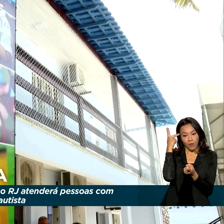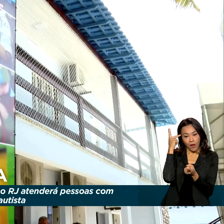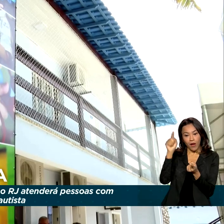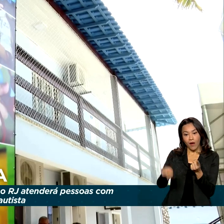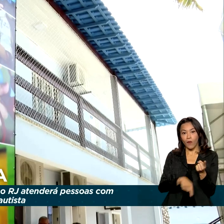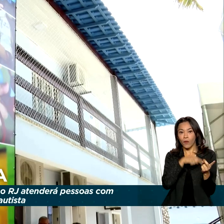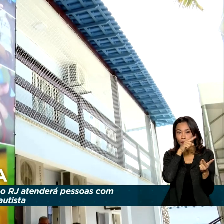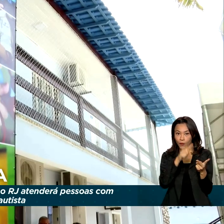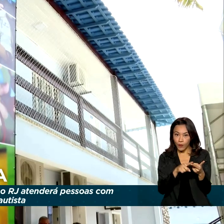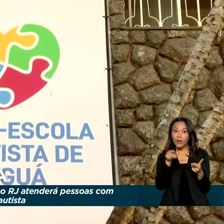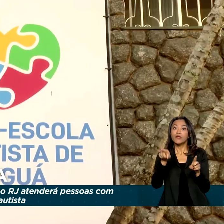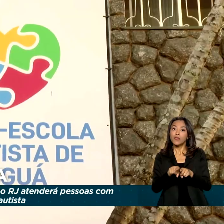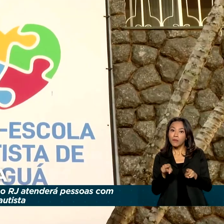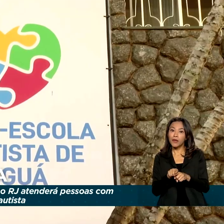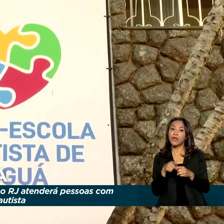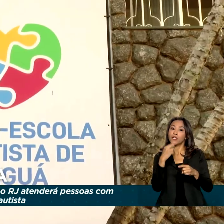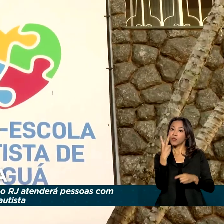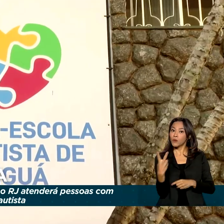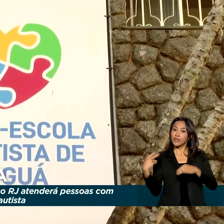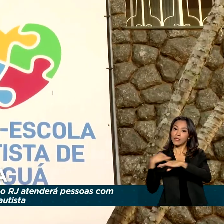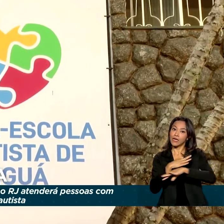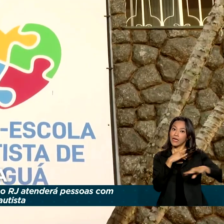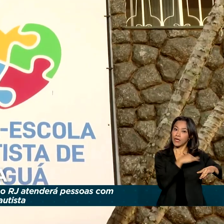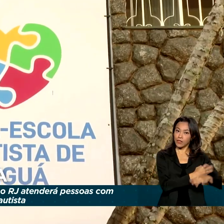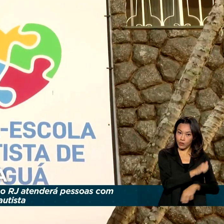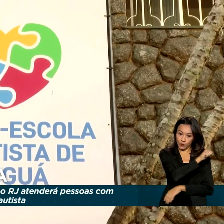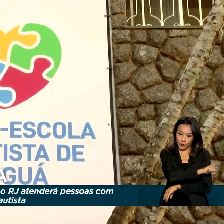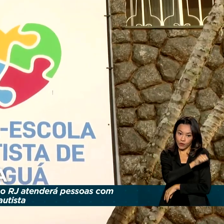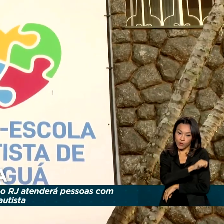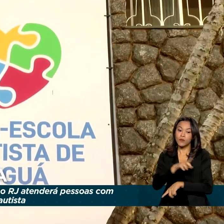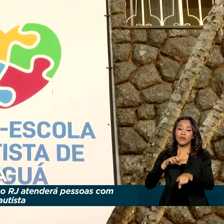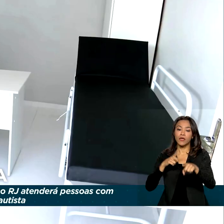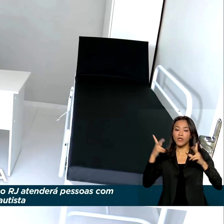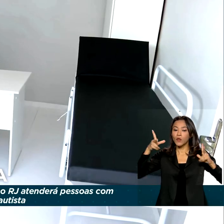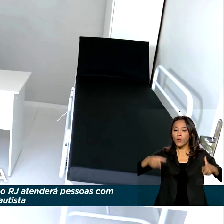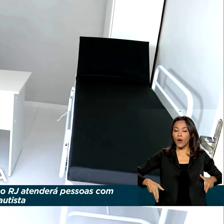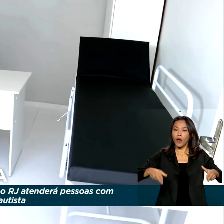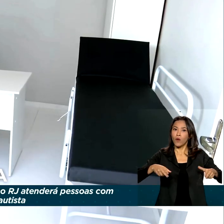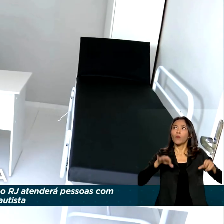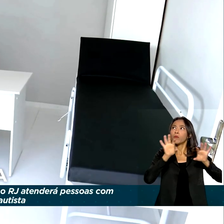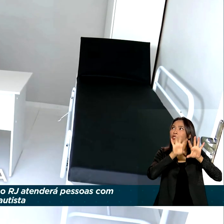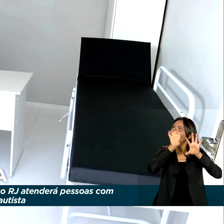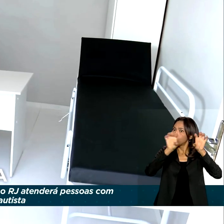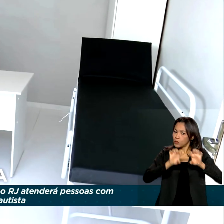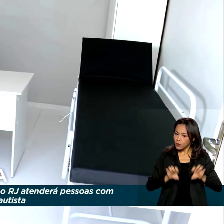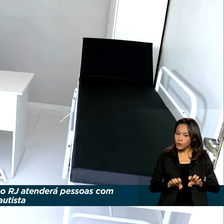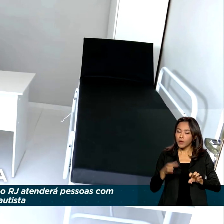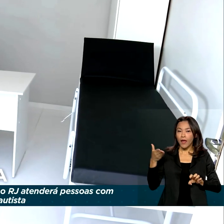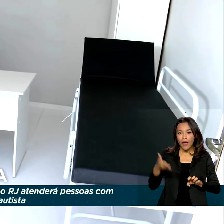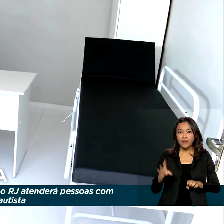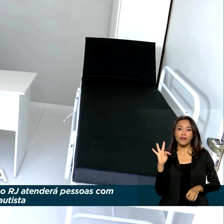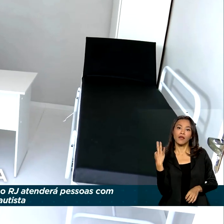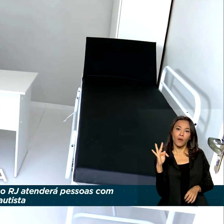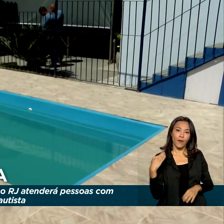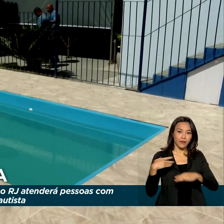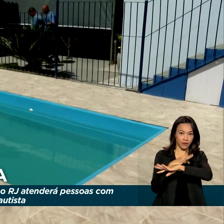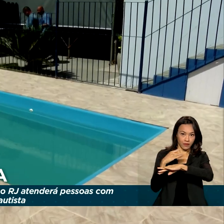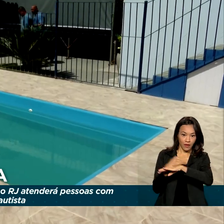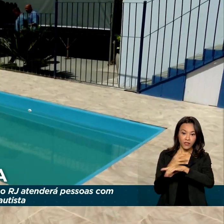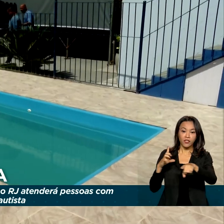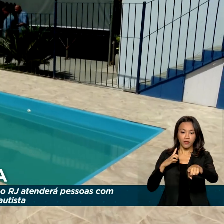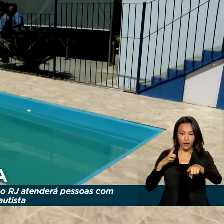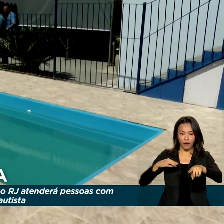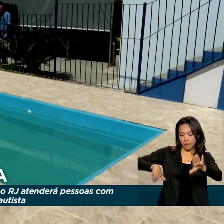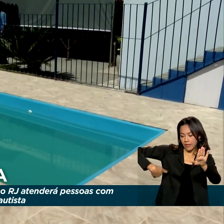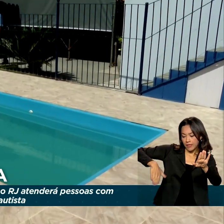Itaboraí, também no Rio, são cidades que já contam com uma estrutura igual. A Clínica de Tanguá também tem consultórios e uma